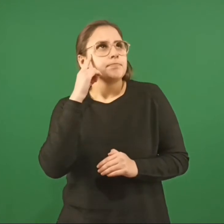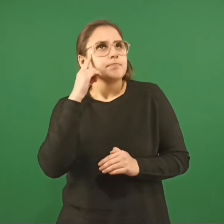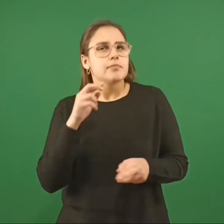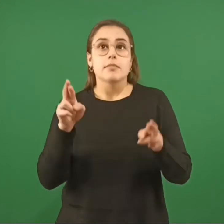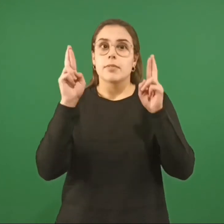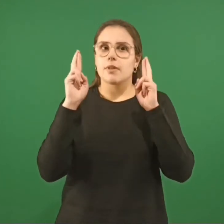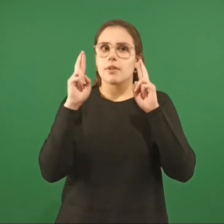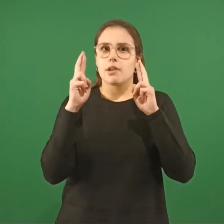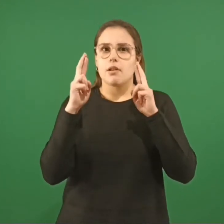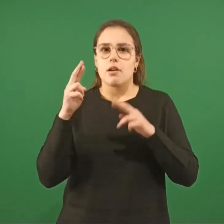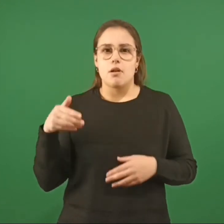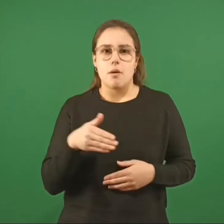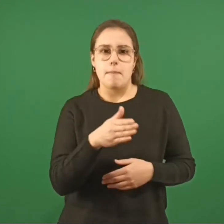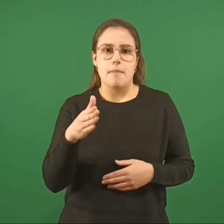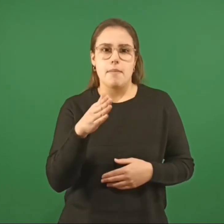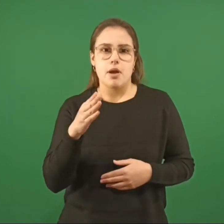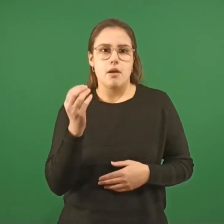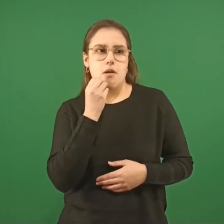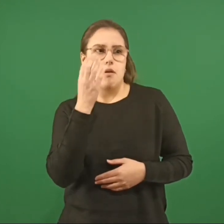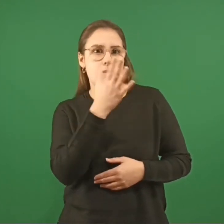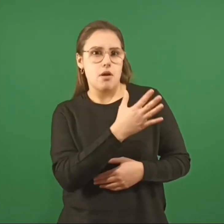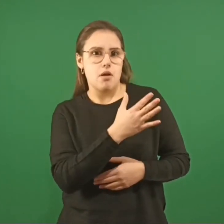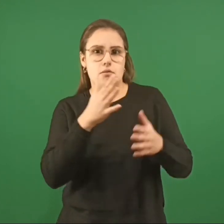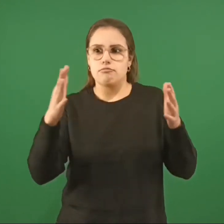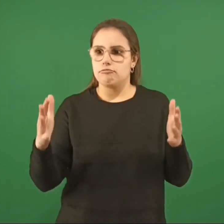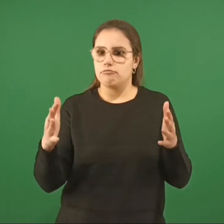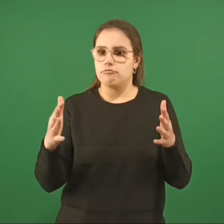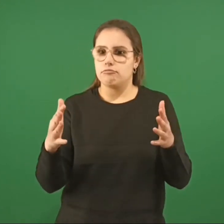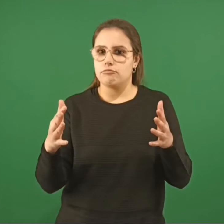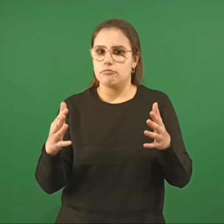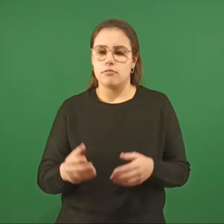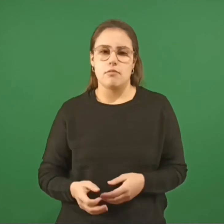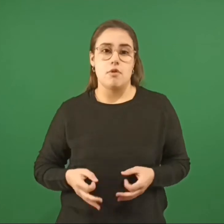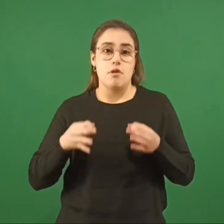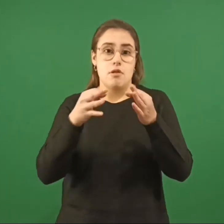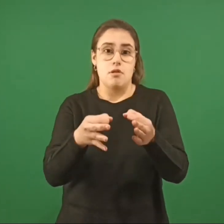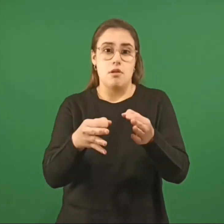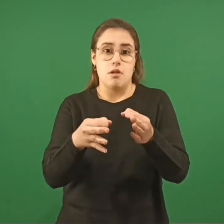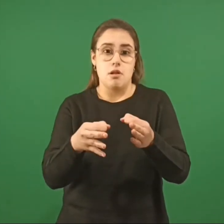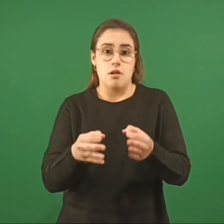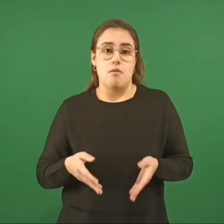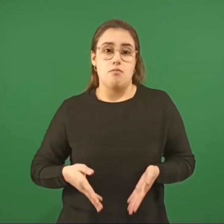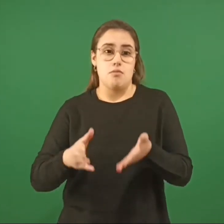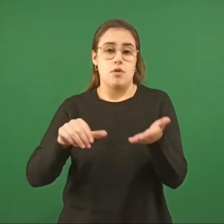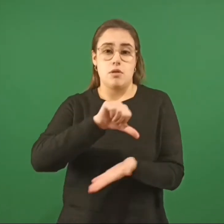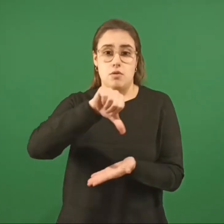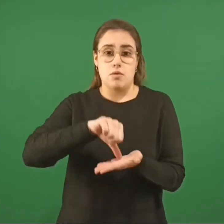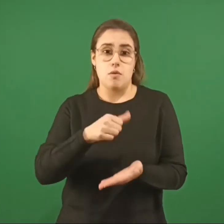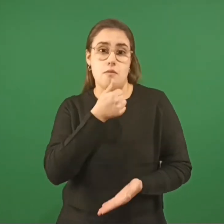helada, pero vale la pena si se pueden tomar unos mates frente al mar Y llevar alguna roncadera para las casas Con mucha suerte capaz sale una